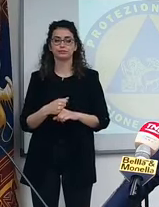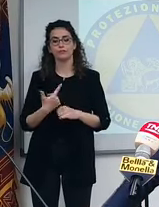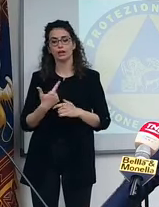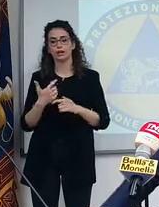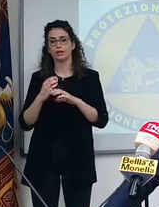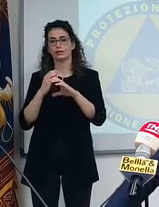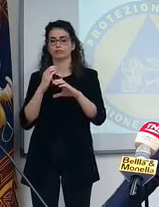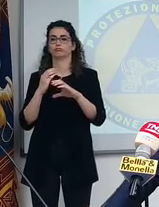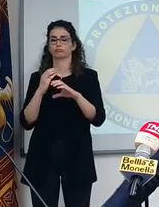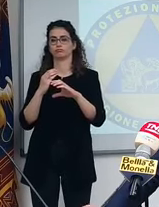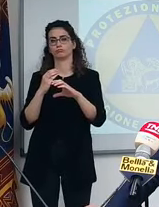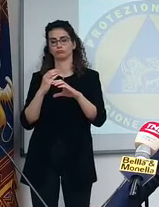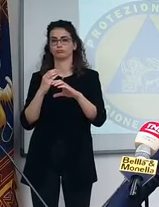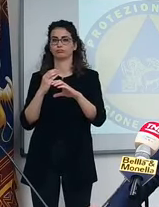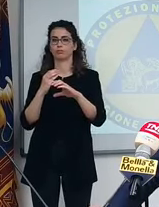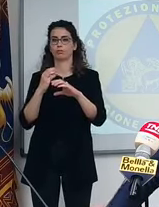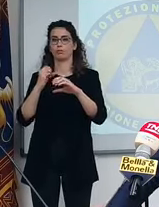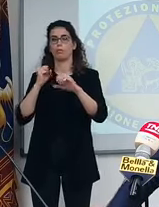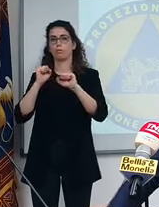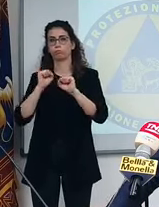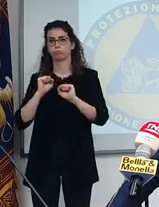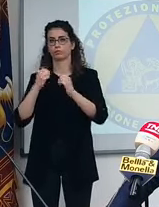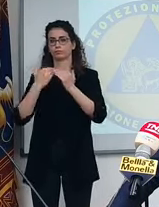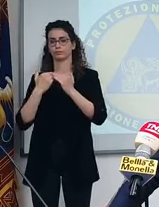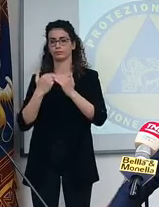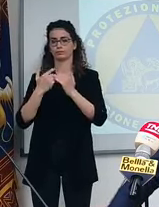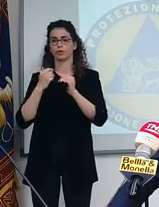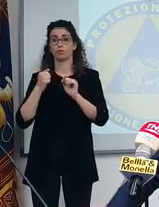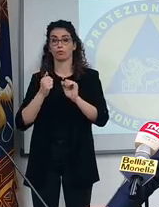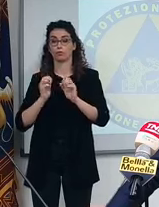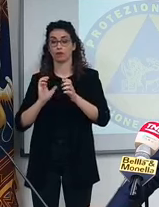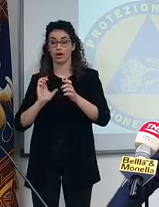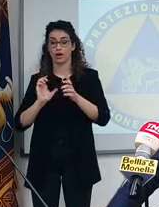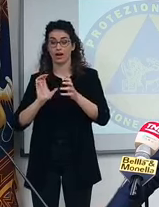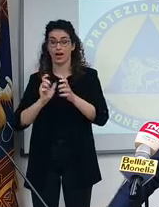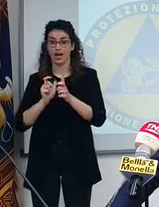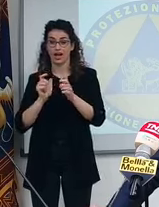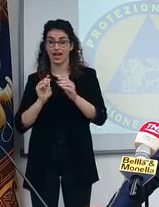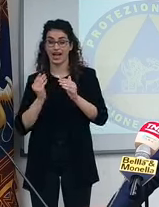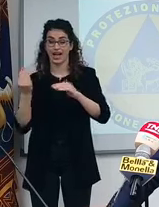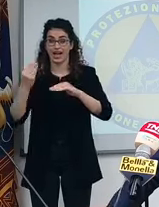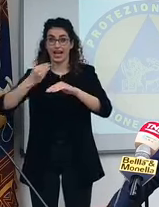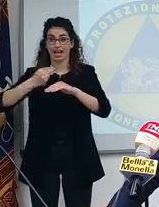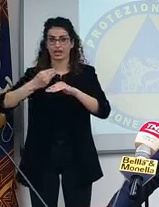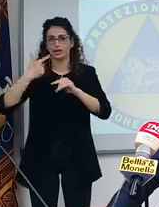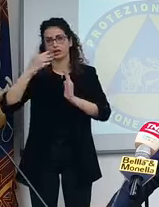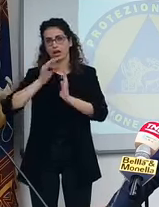sostenibili. Se poi si può spingere oltre, si sa che non si rispetta più le regole.